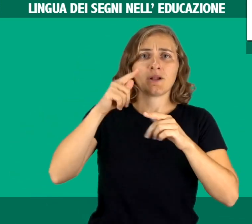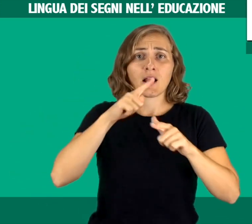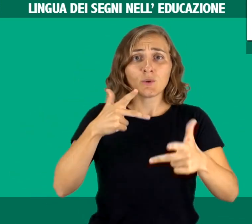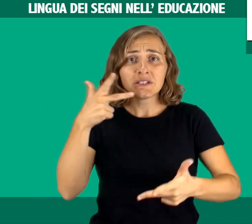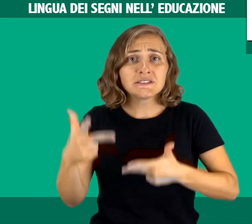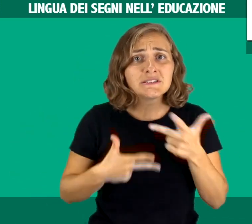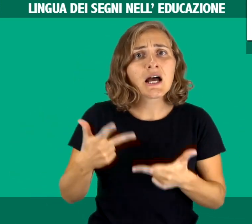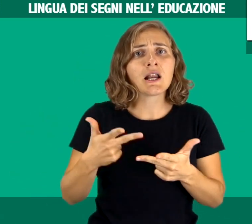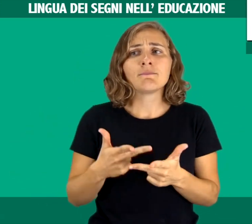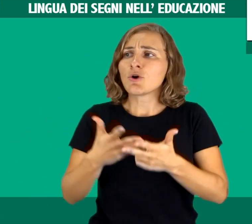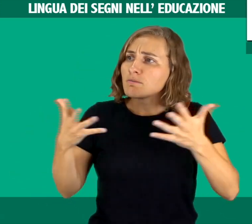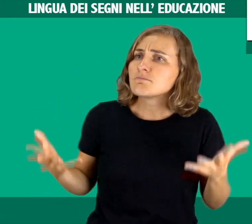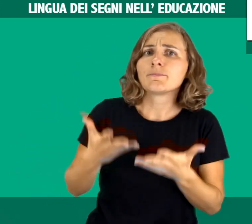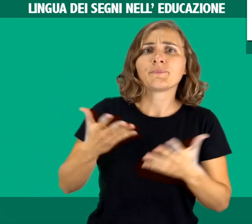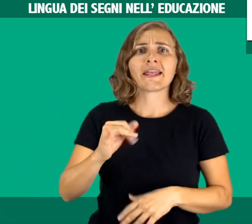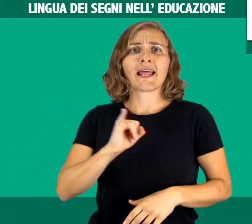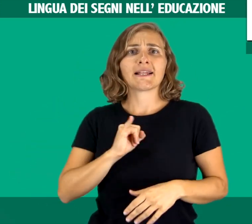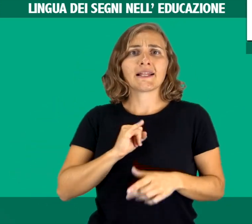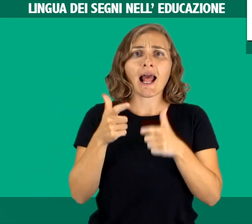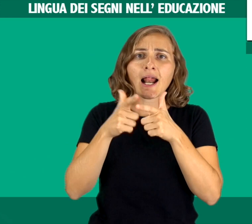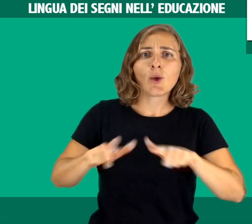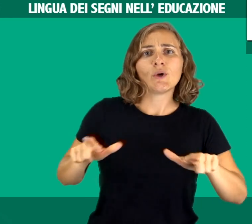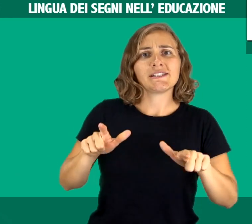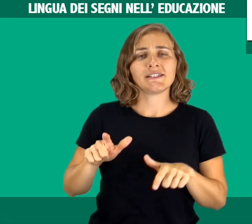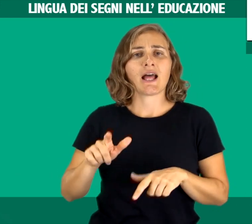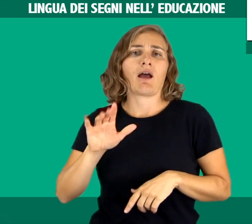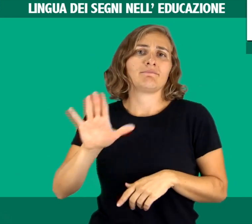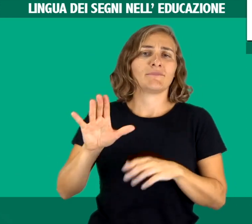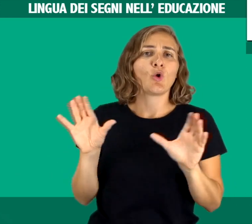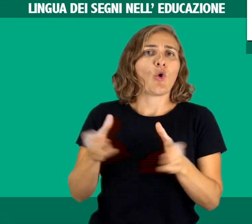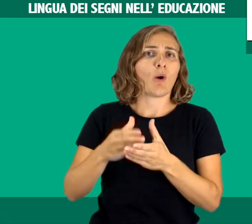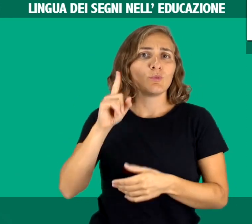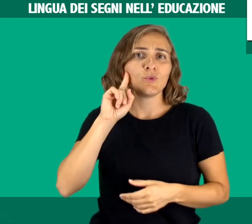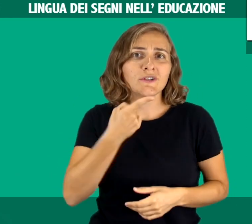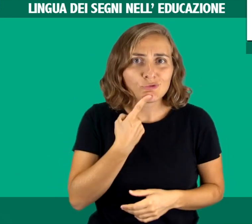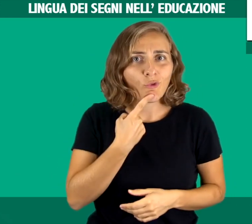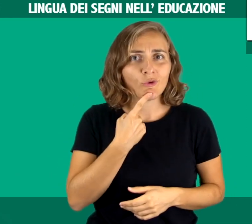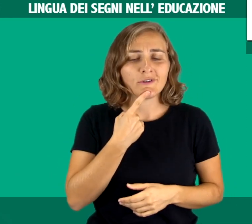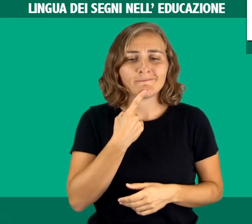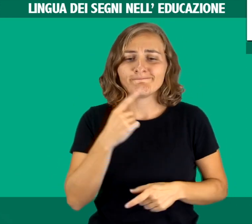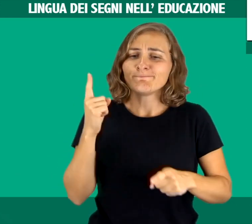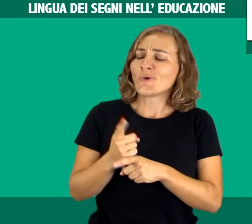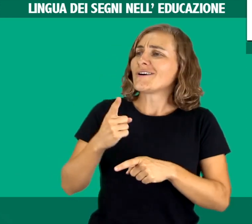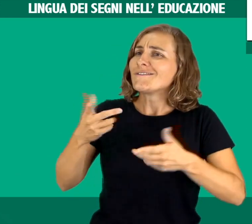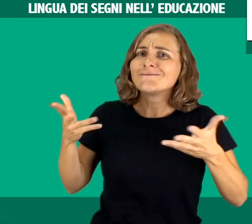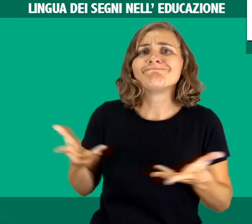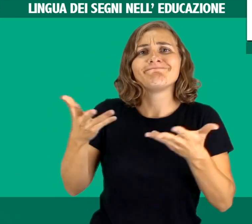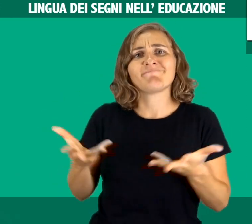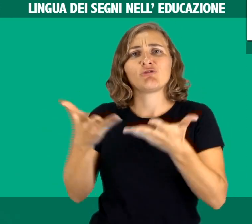gli Stati parti si impegnano ad agevolare l'apprendimento della lingua dei segni e la promozione dell'identità linguistica della